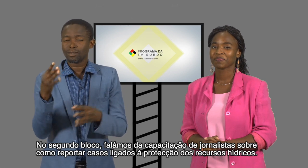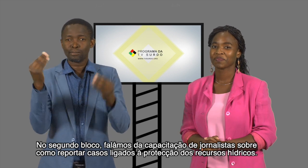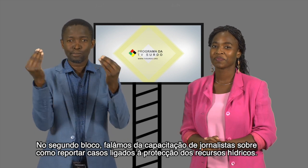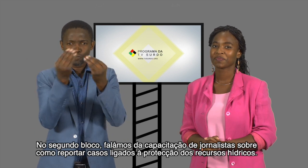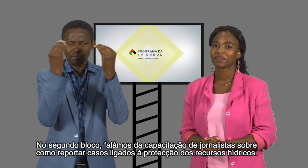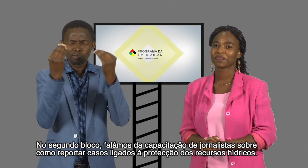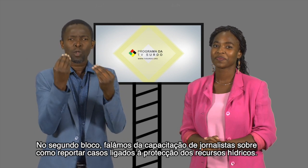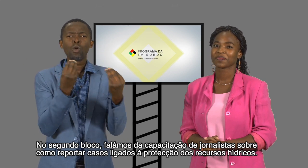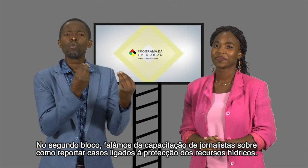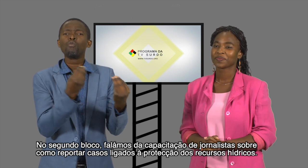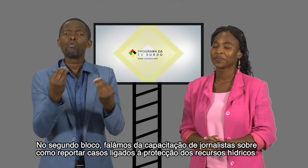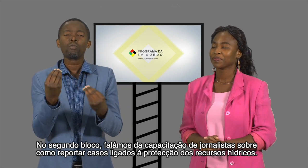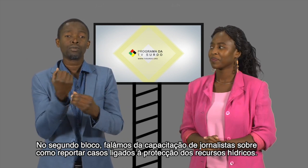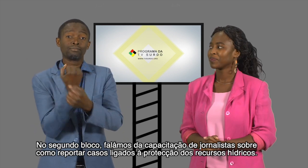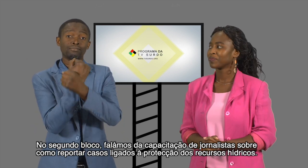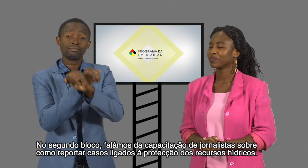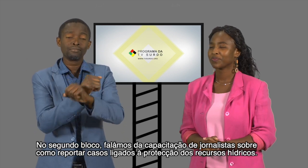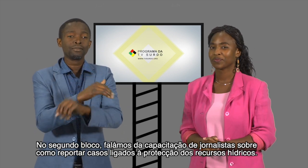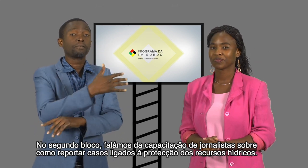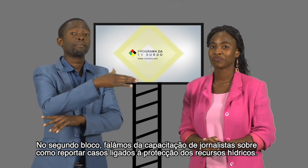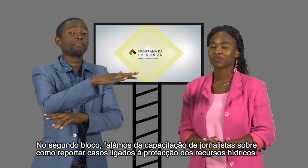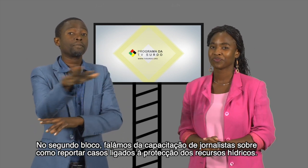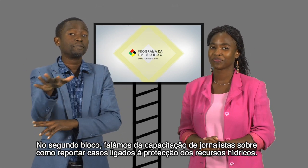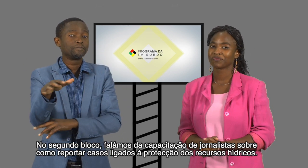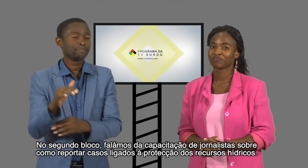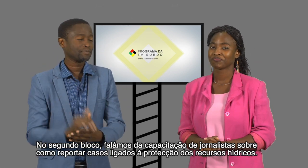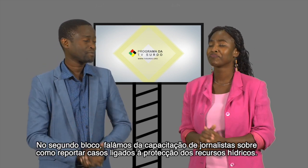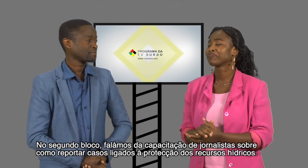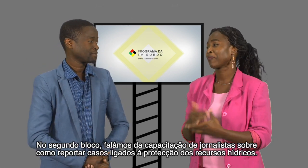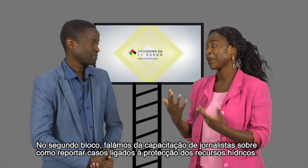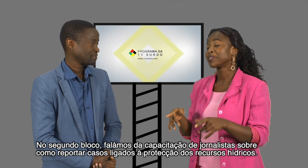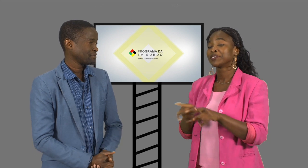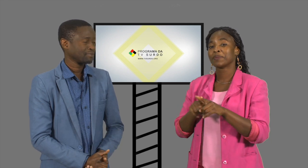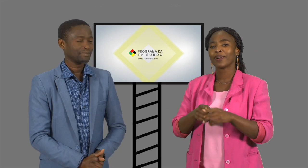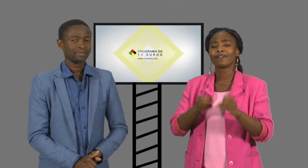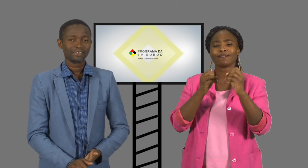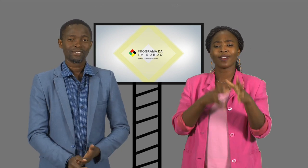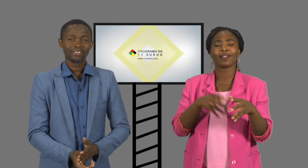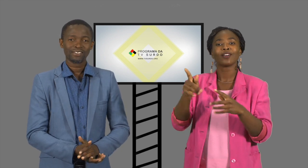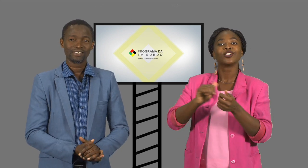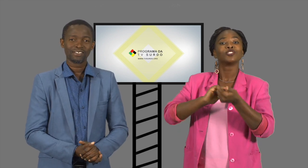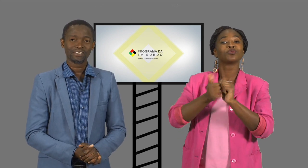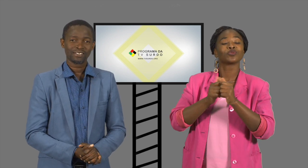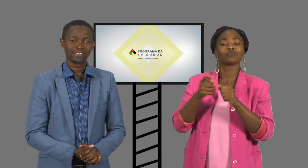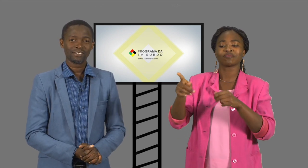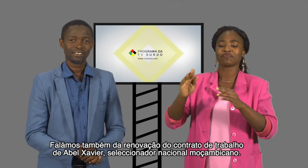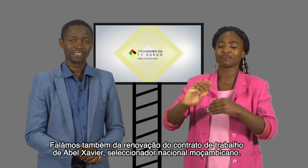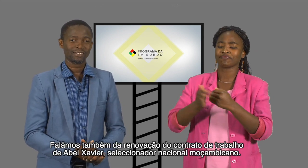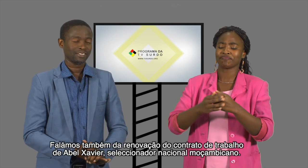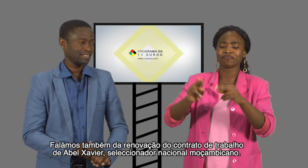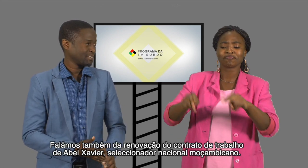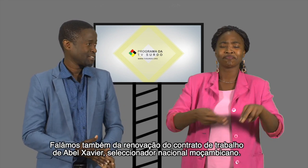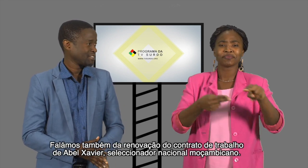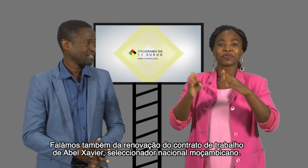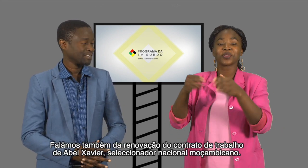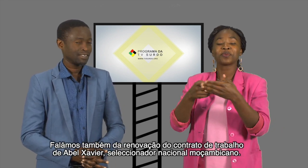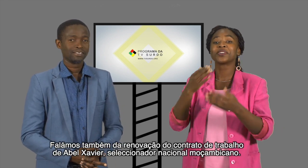sobre como reportar casos ligados à proteção dos recursos hídricos. Falamos também da renovação do